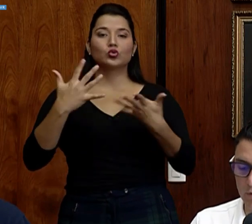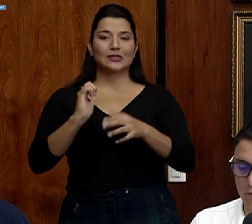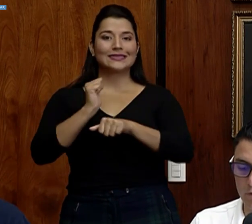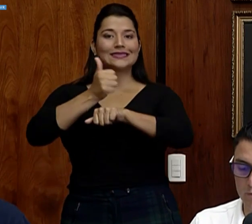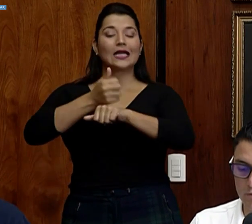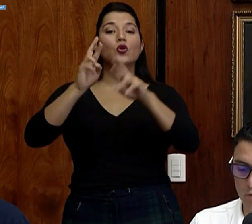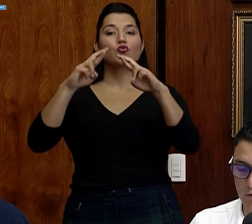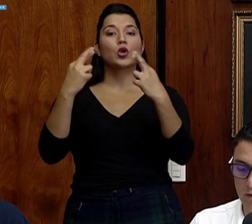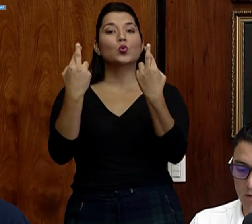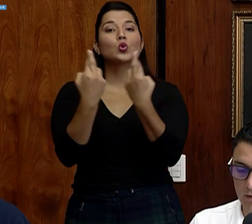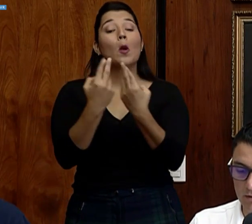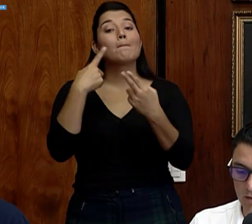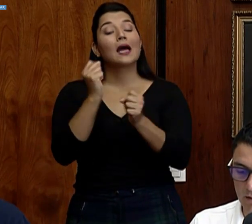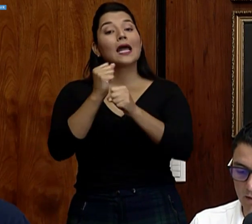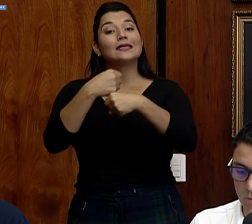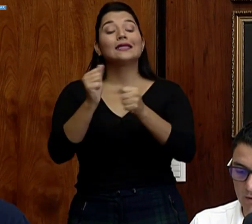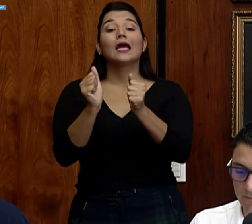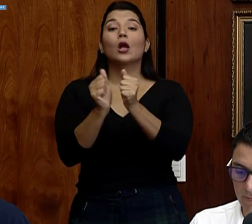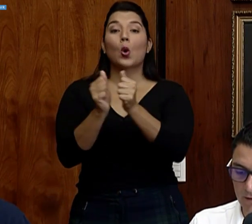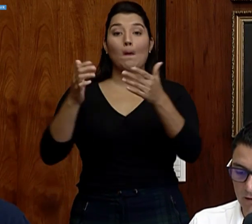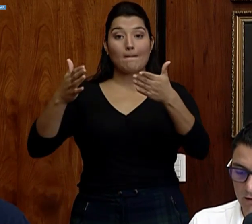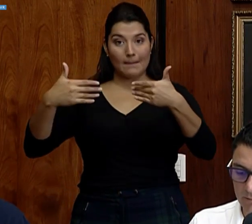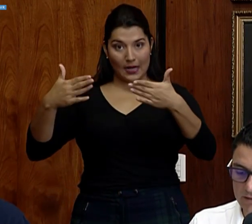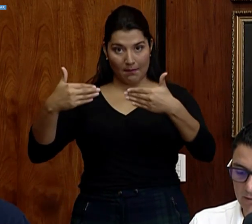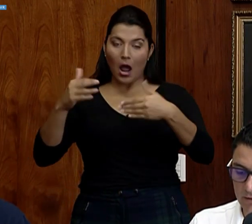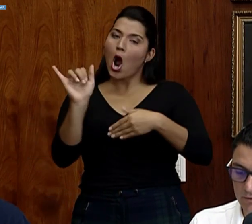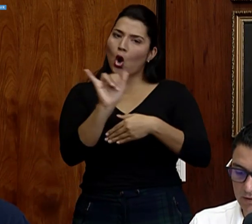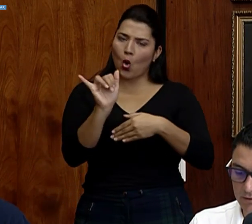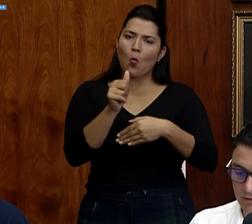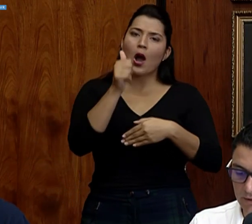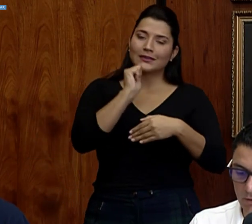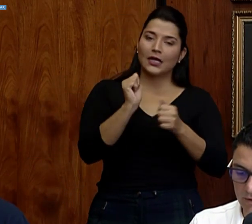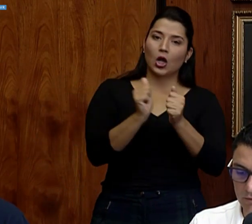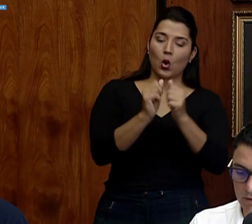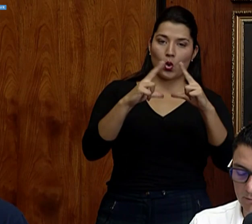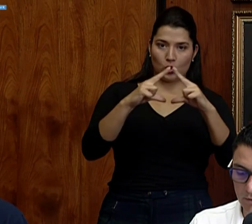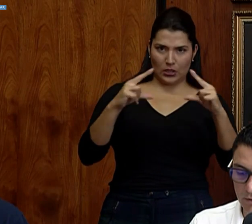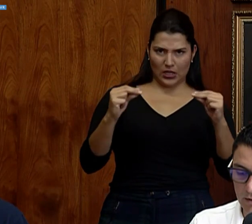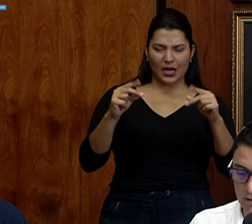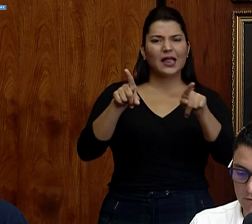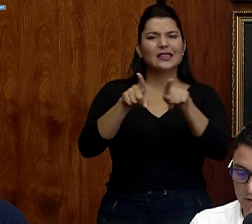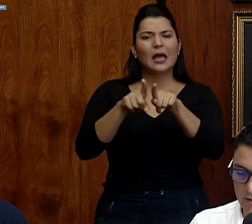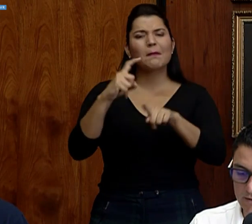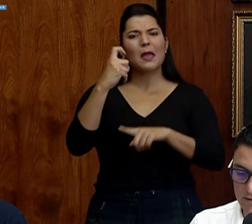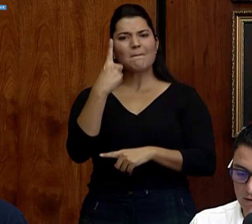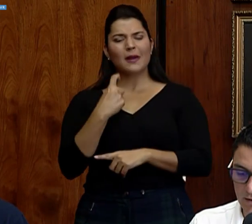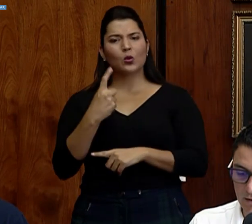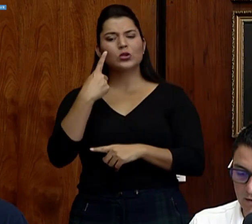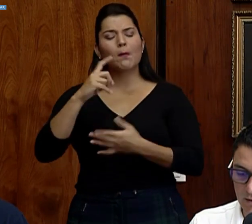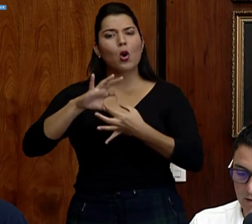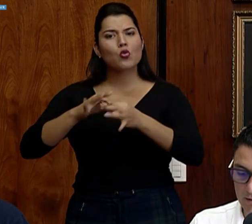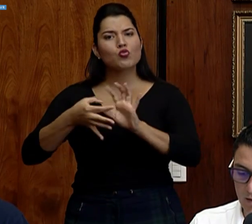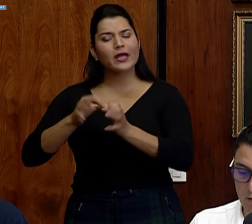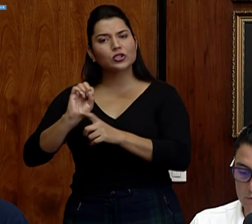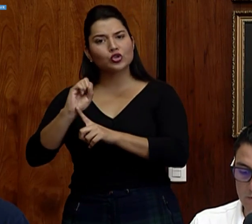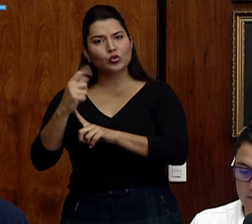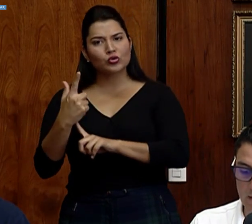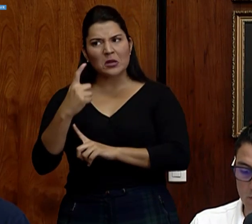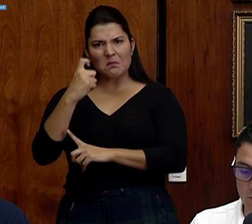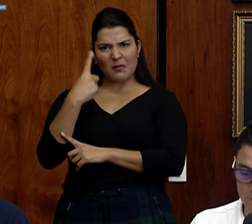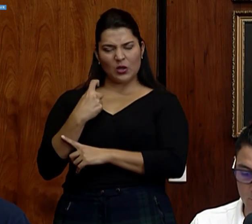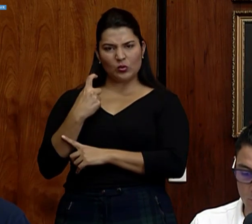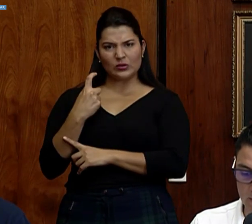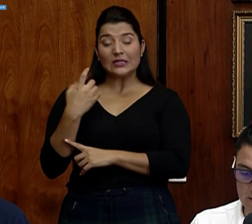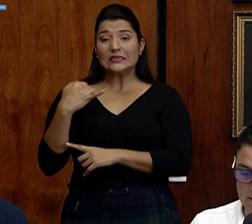reunión que tuvimos con Nicaragua. Me están preguntando también, o preguntan por redes, qué trabajo se ha